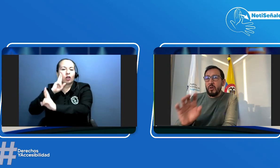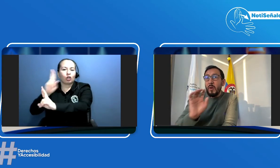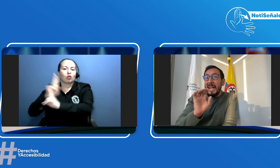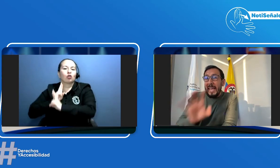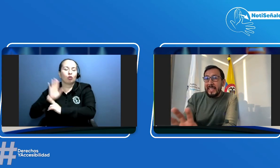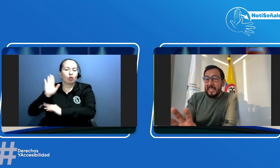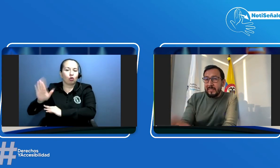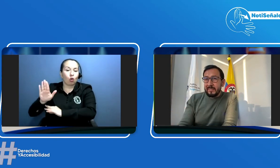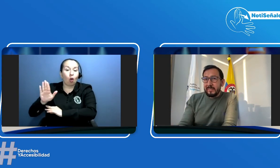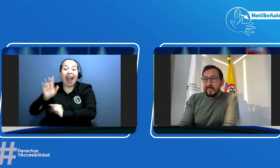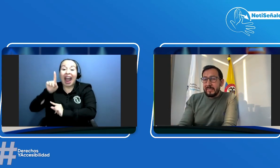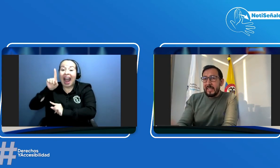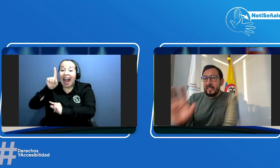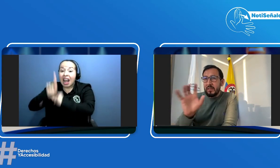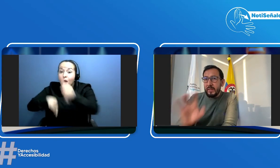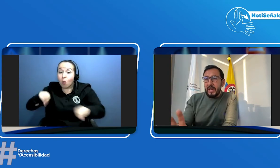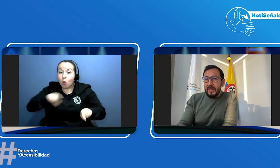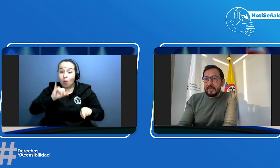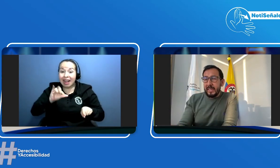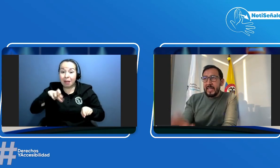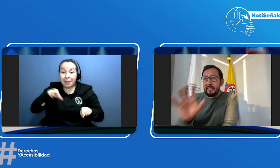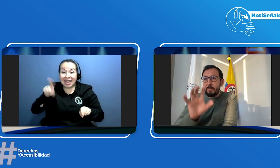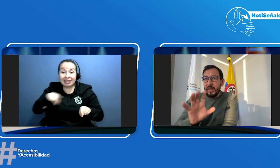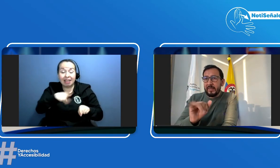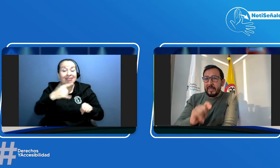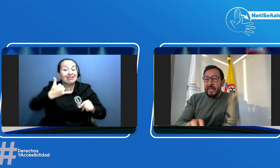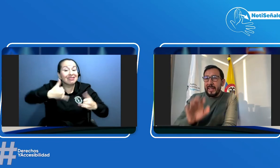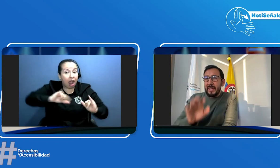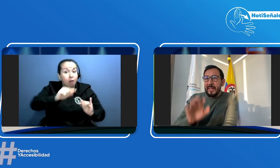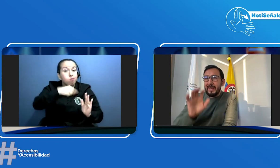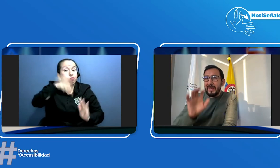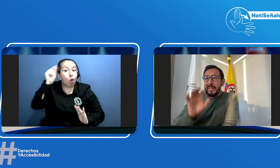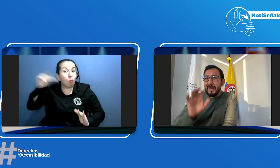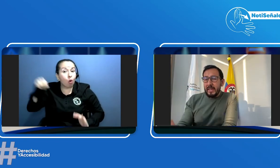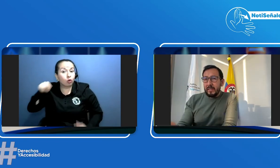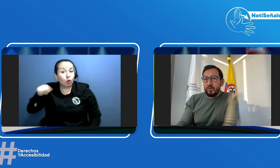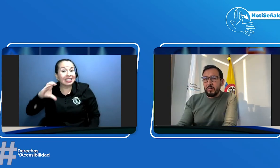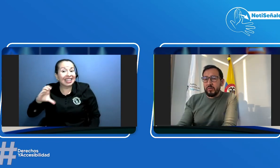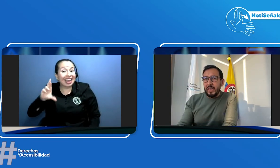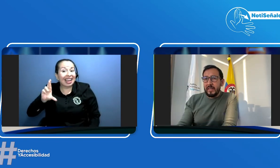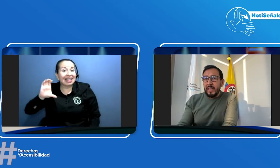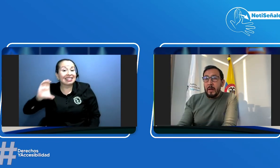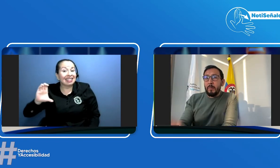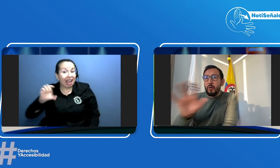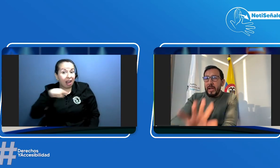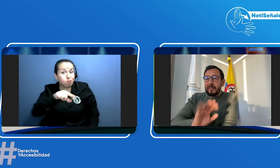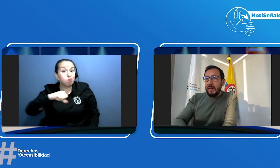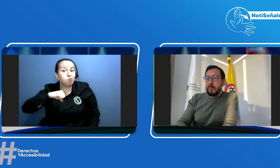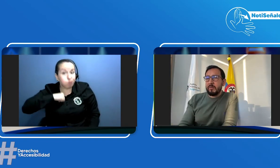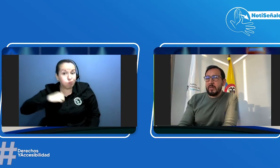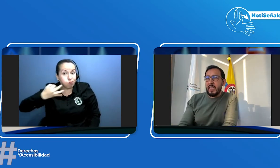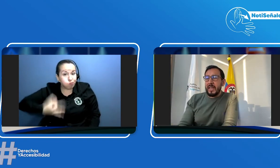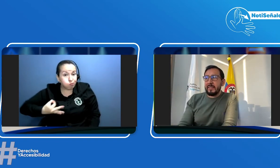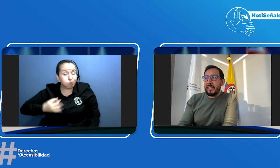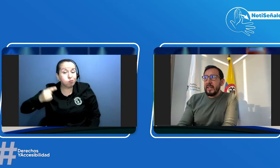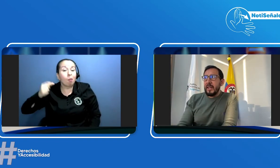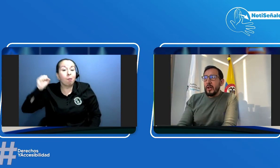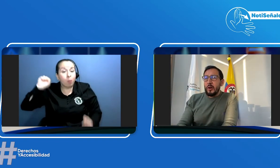aquellas que están certificadas aquellas IPS que están certificadas como CRC podrán hacerlo quiere decir no